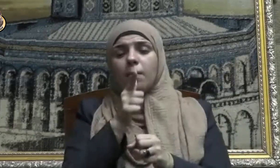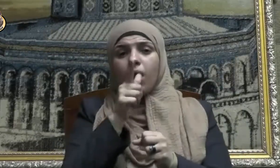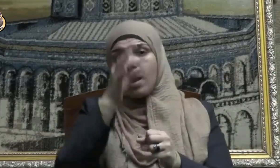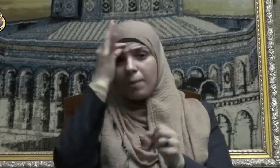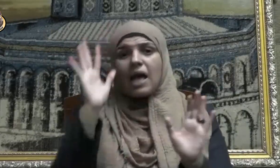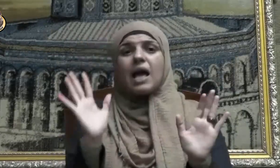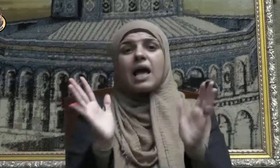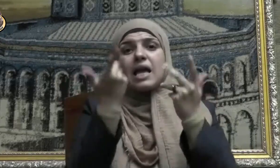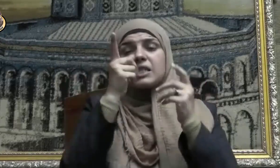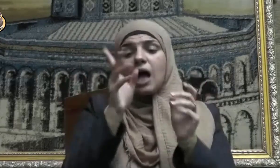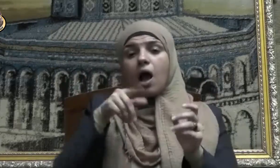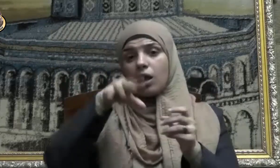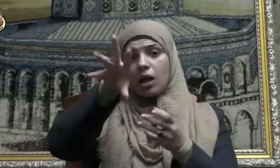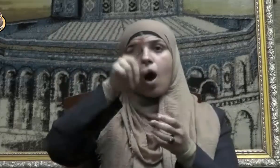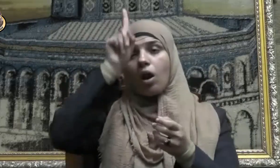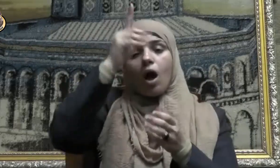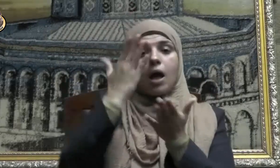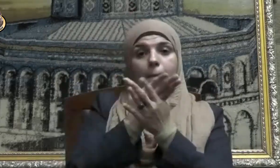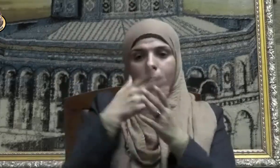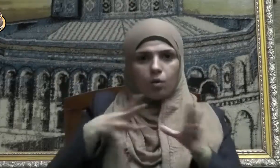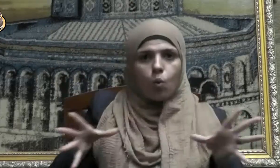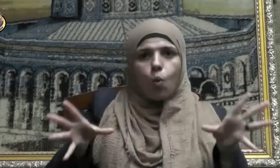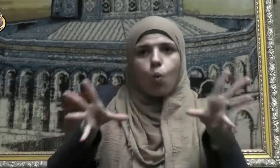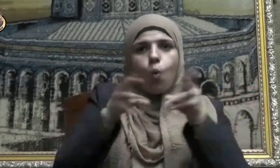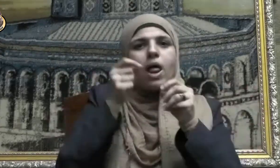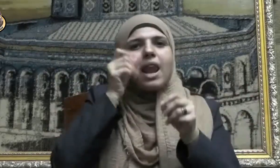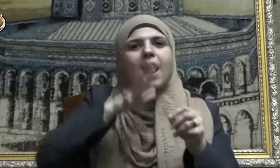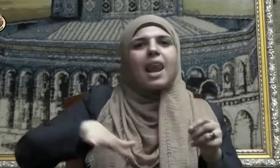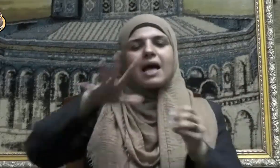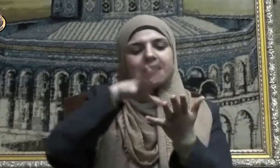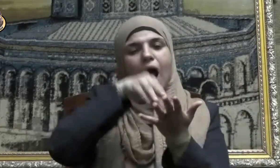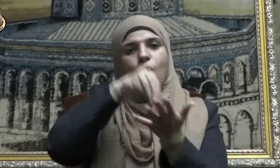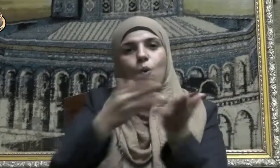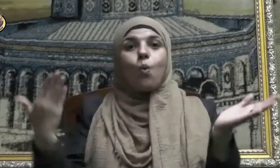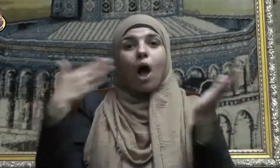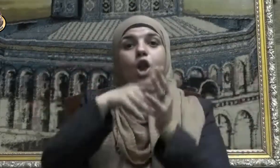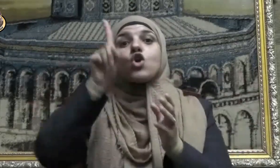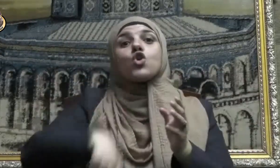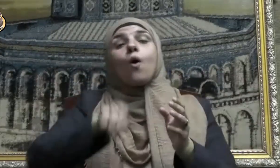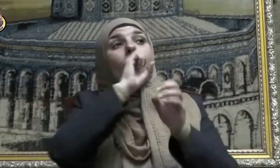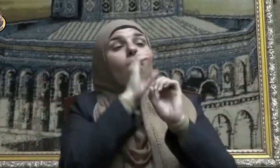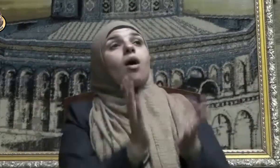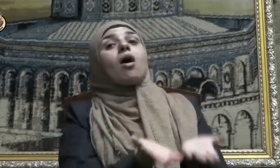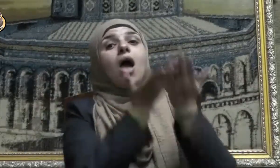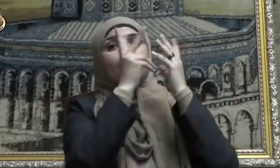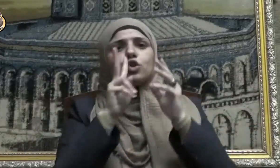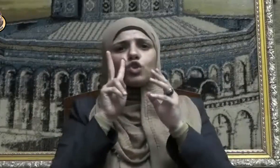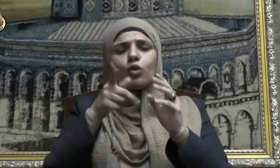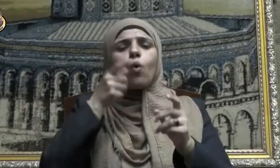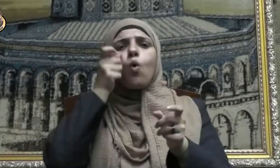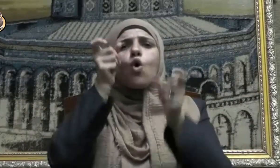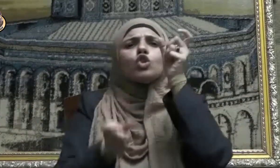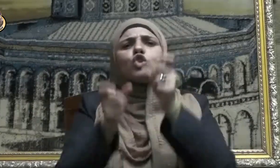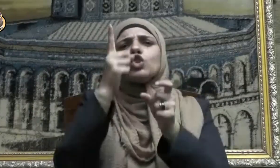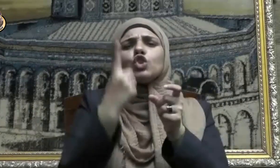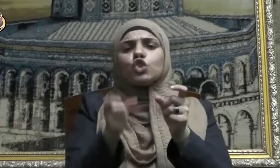جمع الله الأولين والآخرين يوم القيامة يرفع لكل غادر لواء